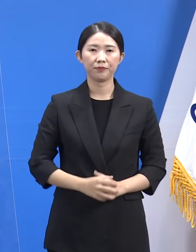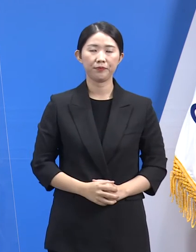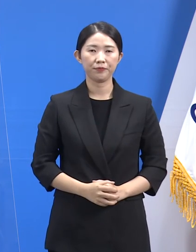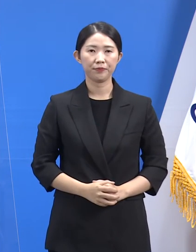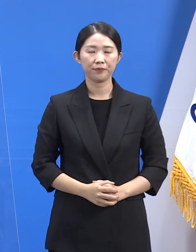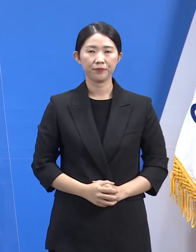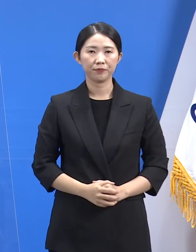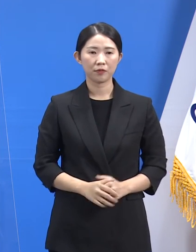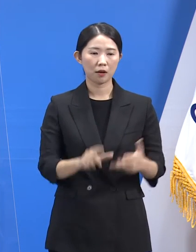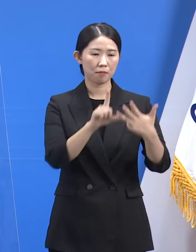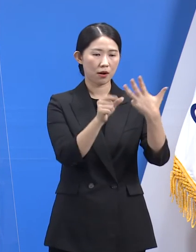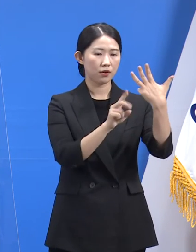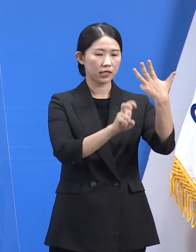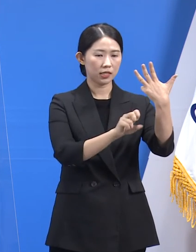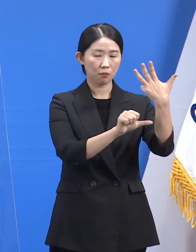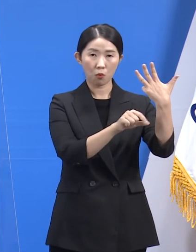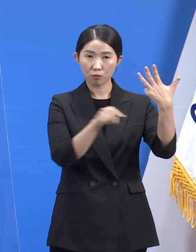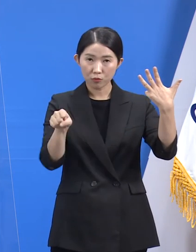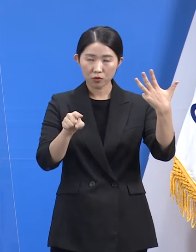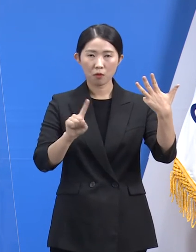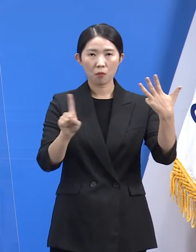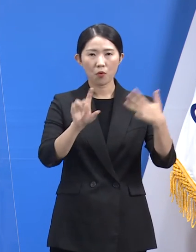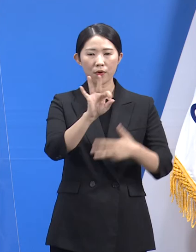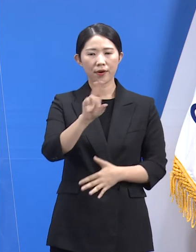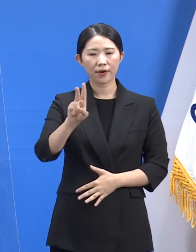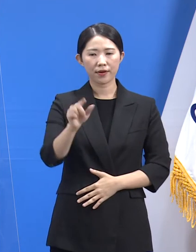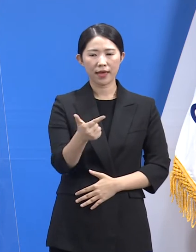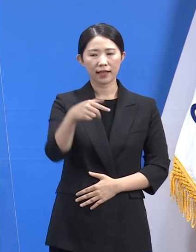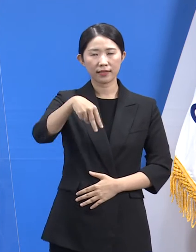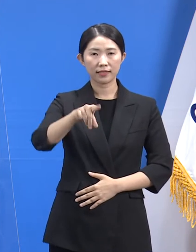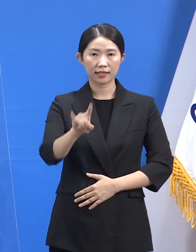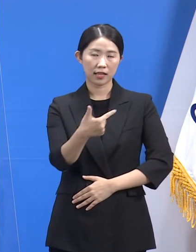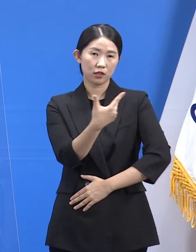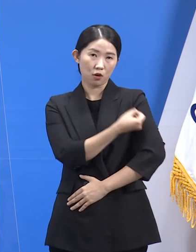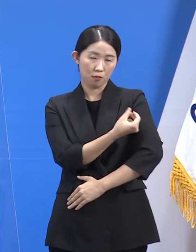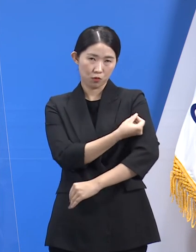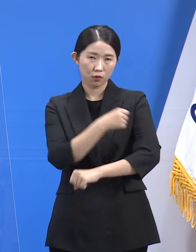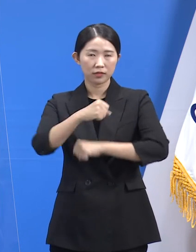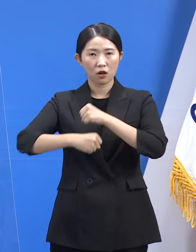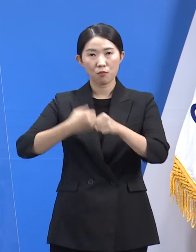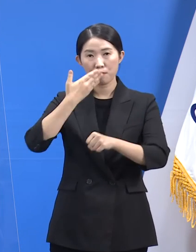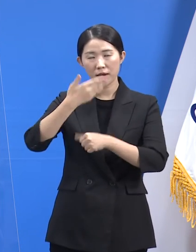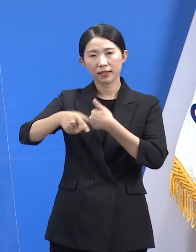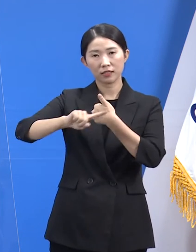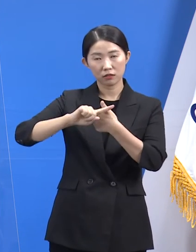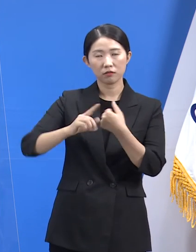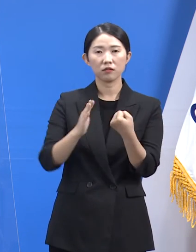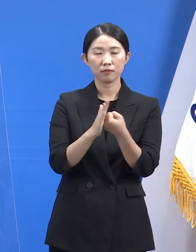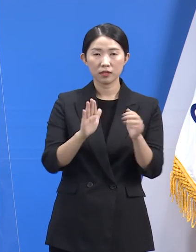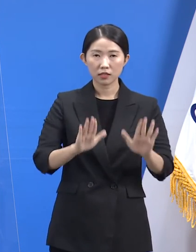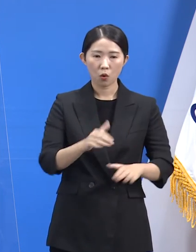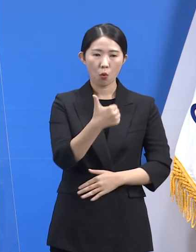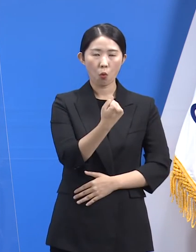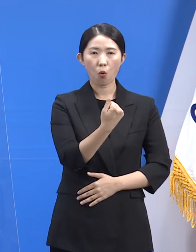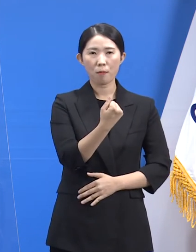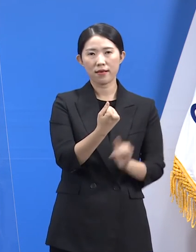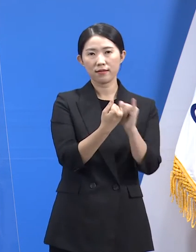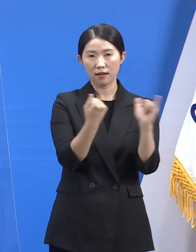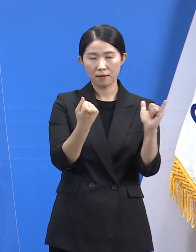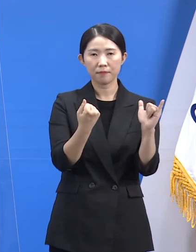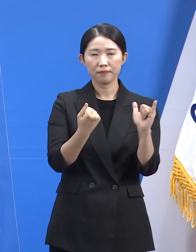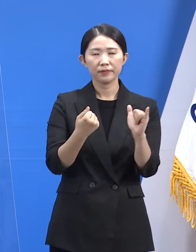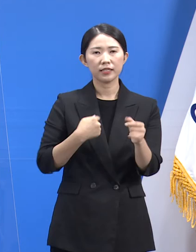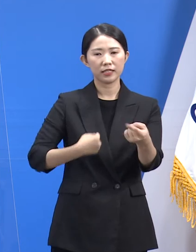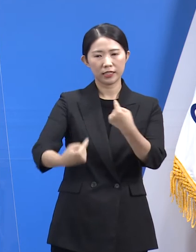지난달 25일부터 시작된 얀센 배실 자율 접종은 현재까지 5만 4,587명이 접종을 하였습니다.